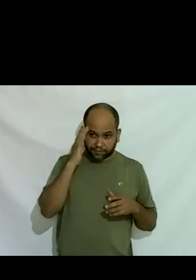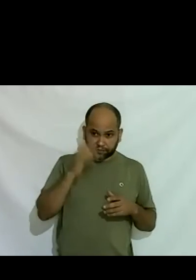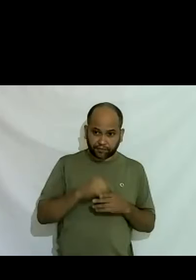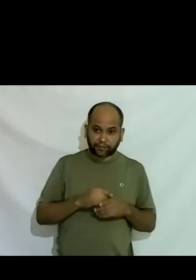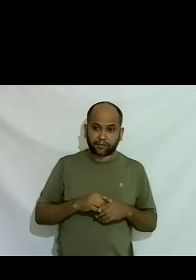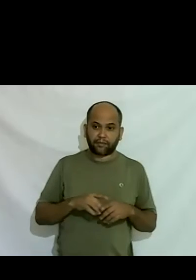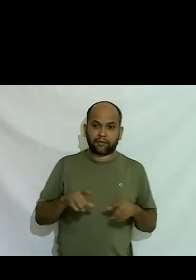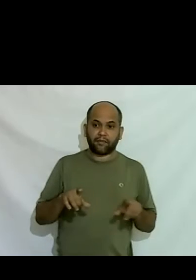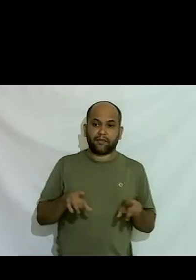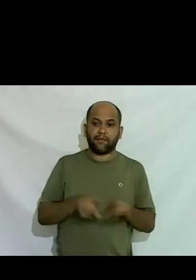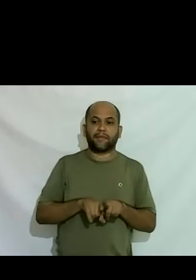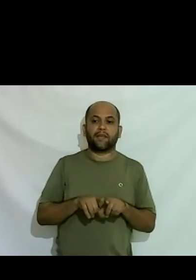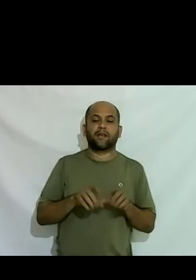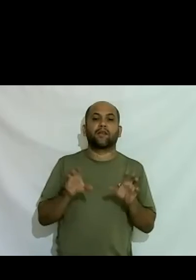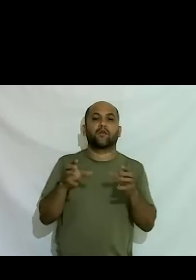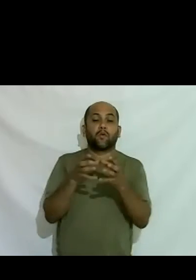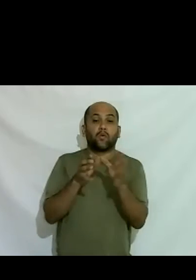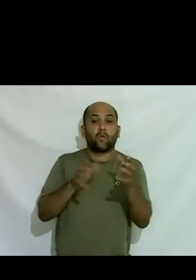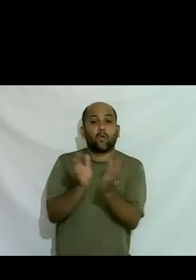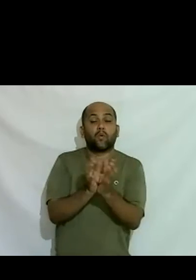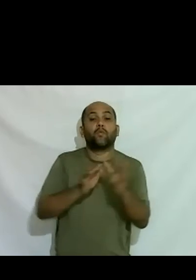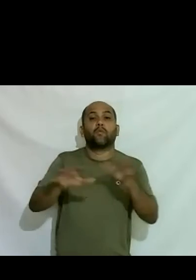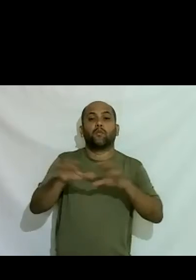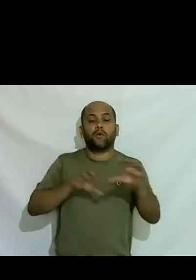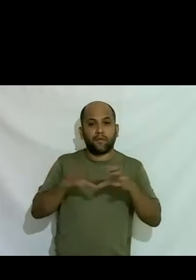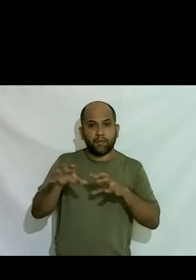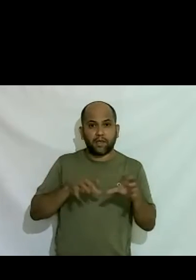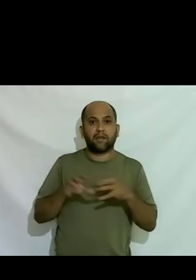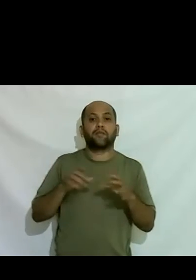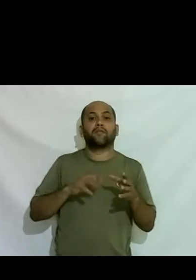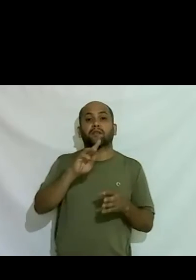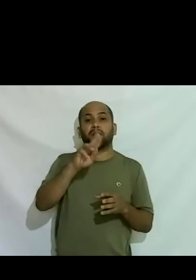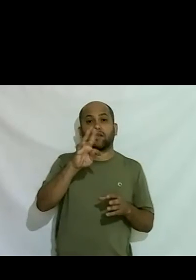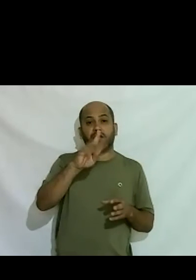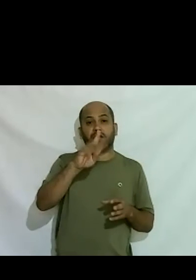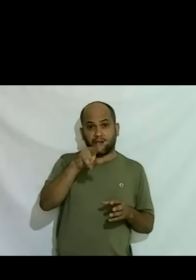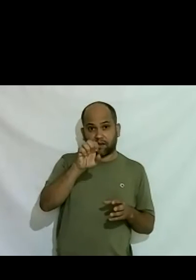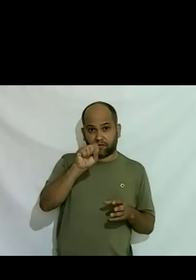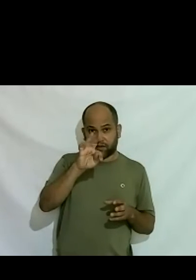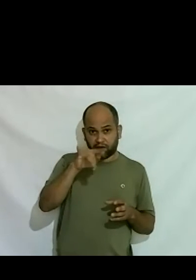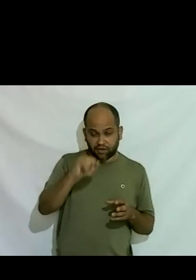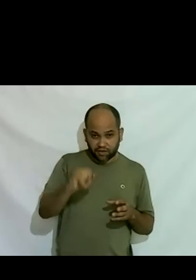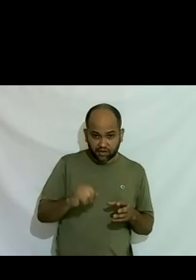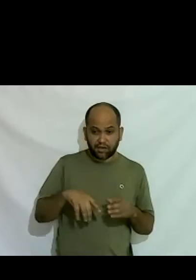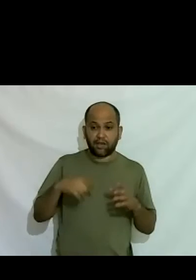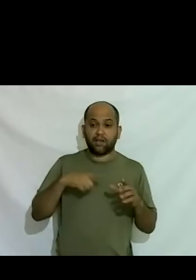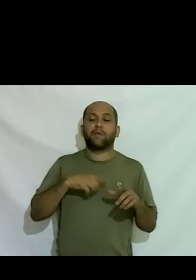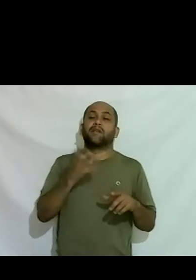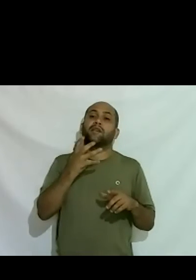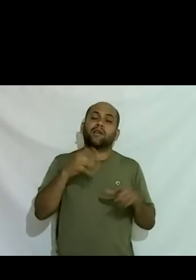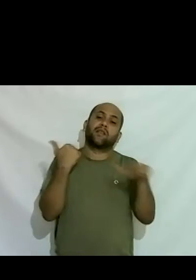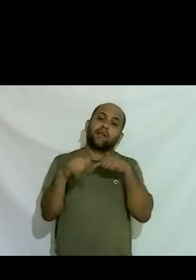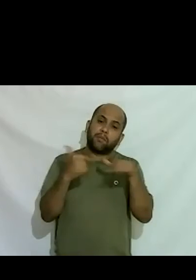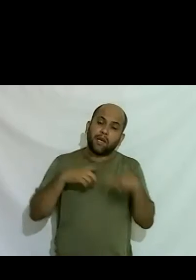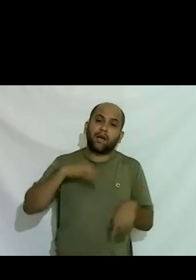daquelas do movimento de travesti transexuais que às vezes conseguiam também estudar e tudo não tinham a menor chance ou queriam trabalhar e não tinham